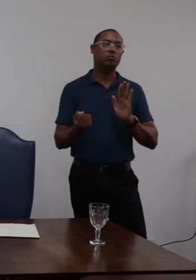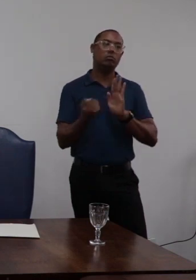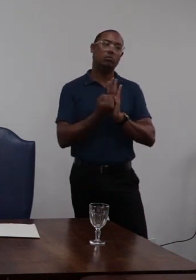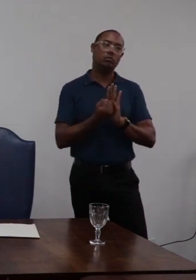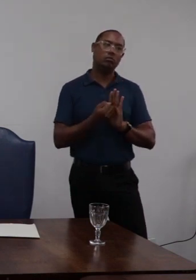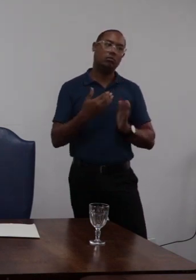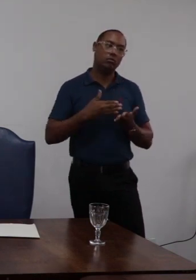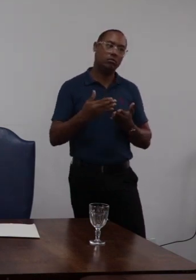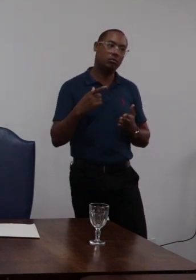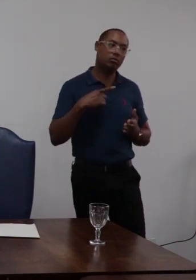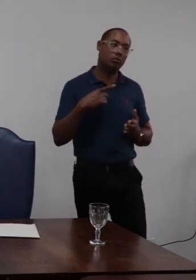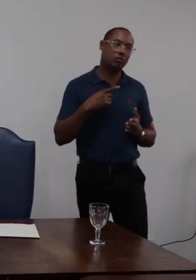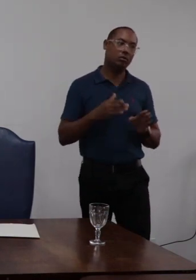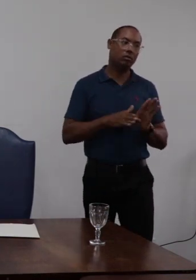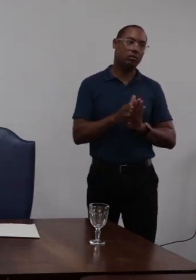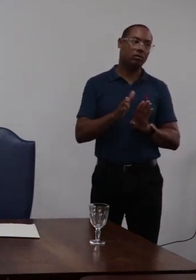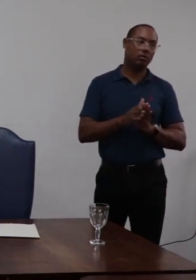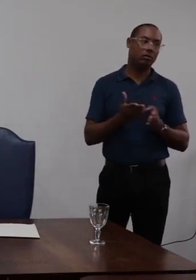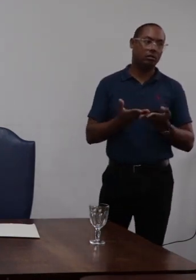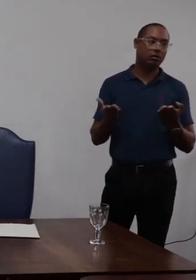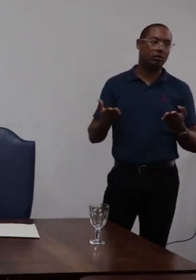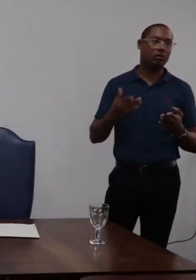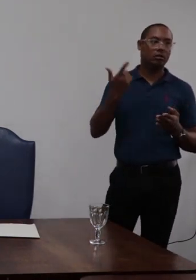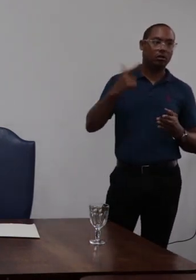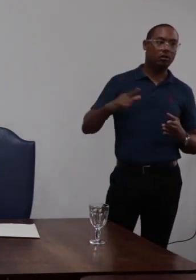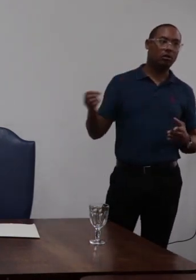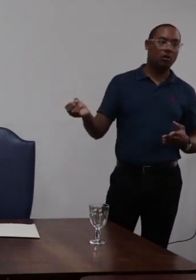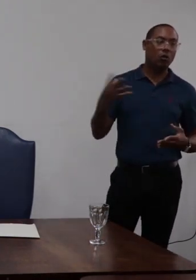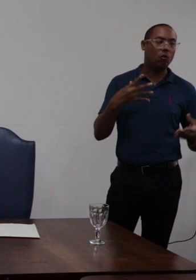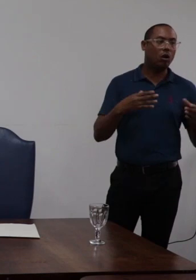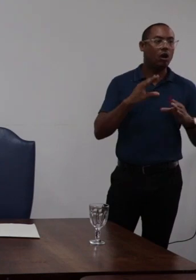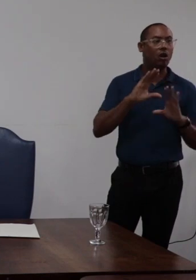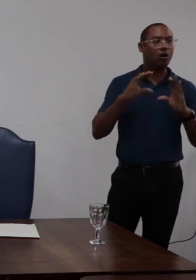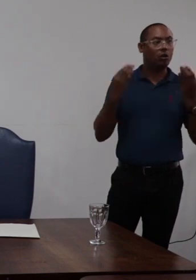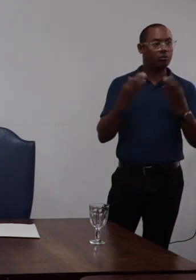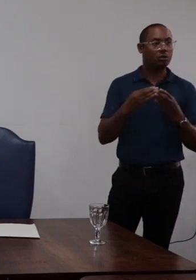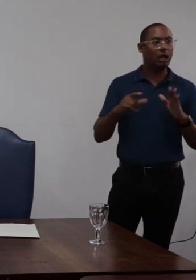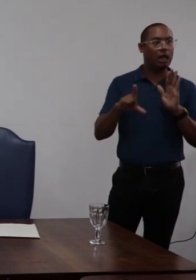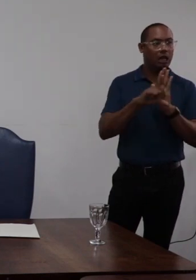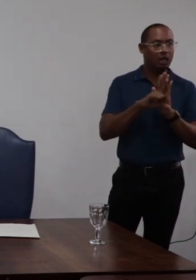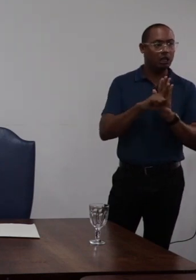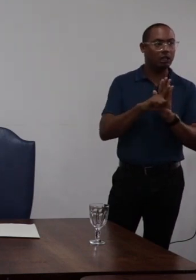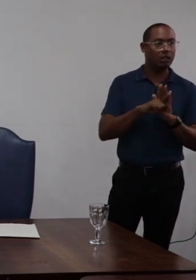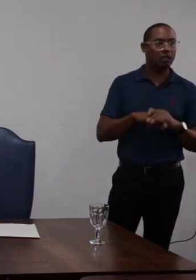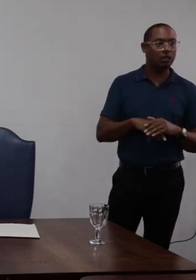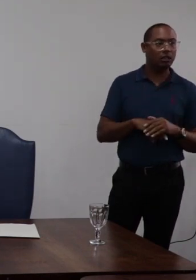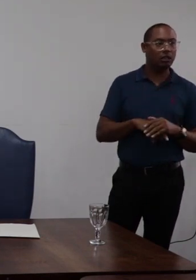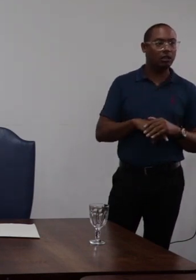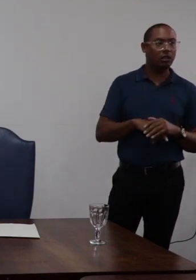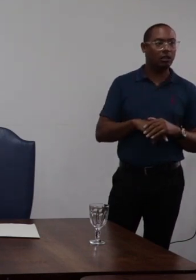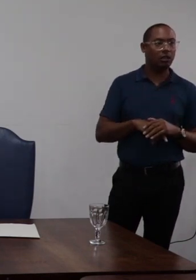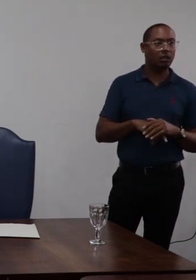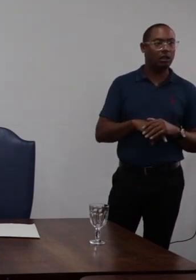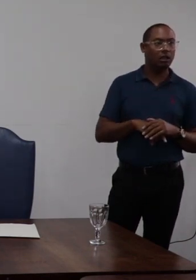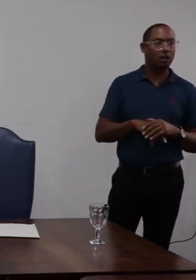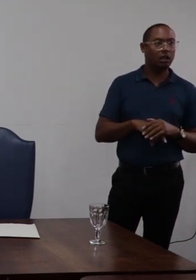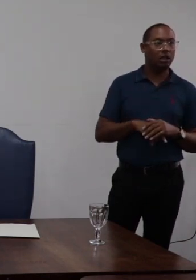sou eu o conselheiro que estou indicando a nova comissão é o que diz a lei a lei a